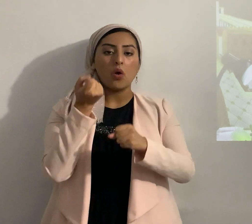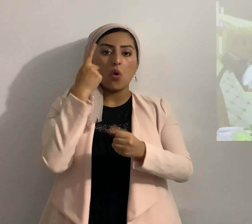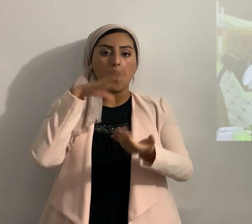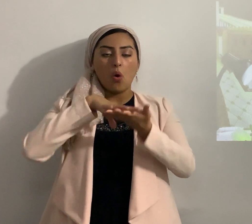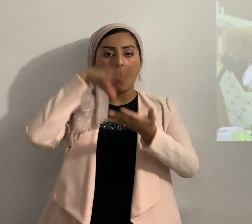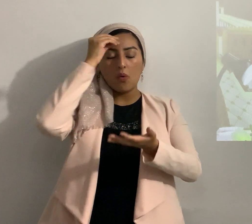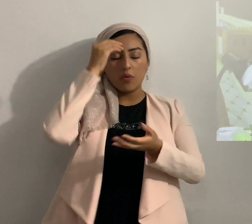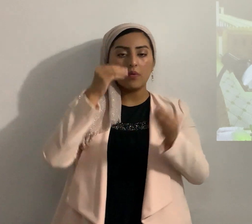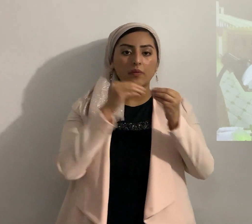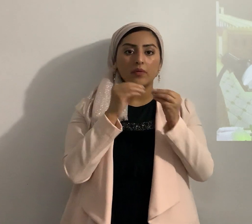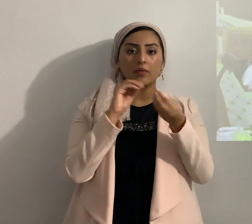números 13